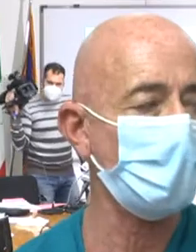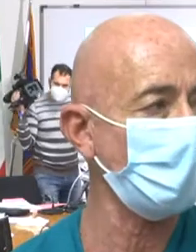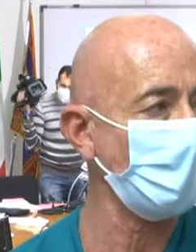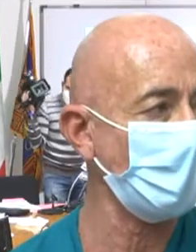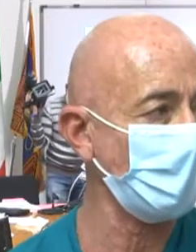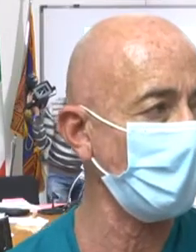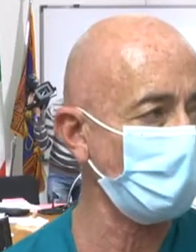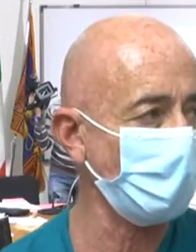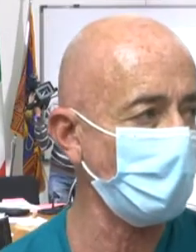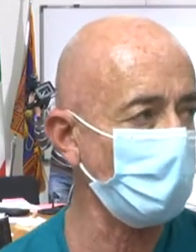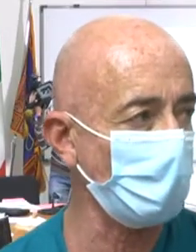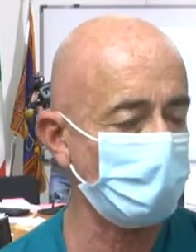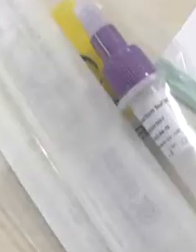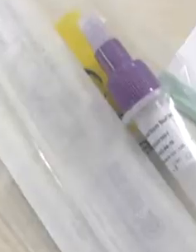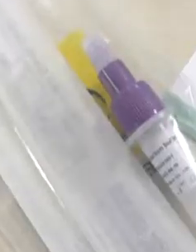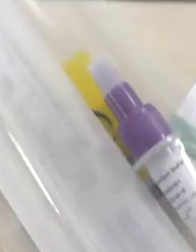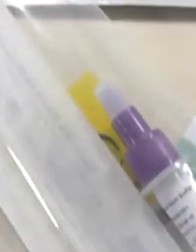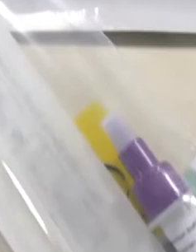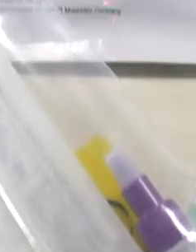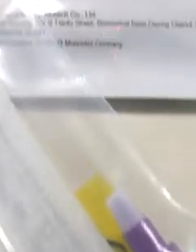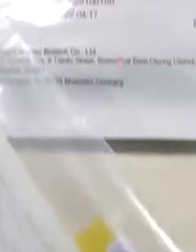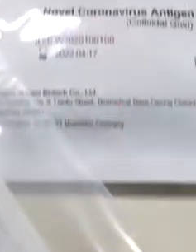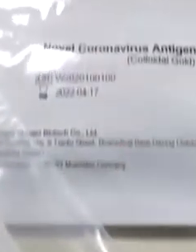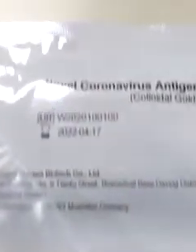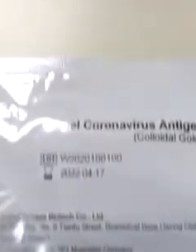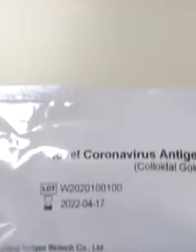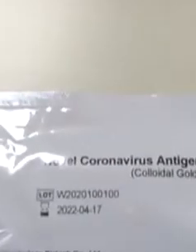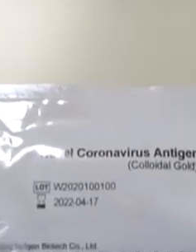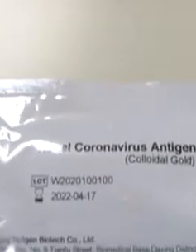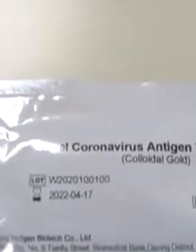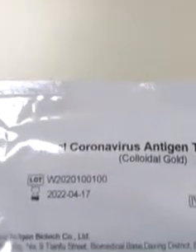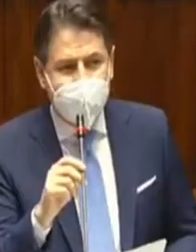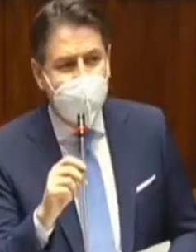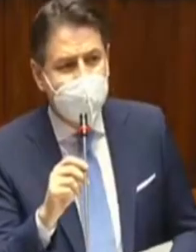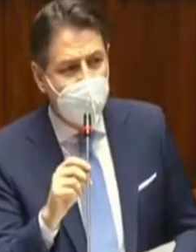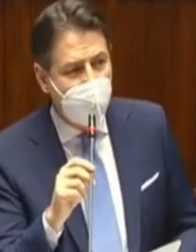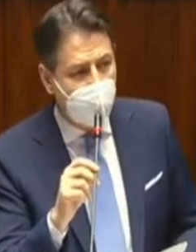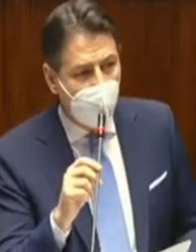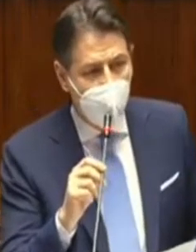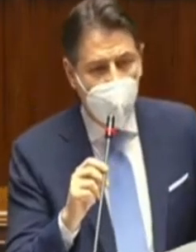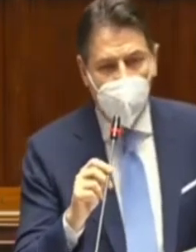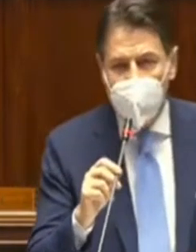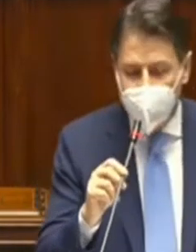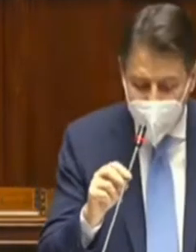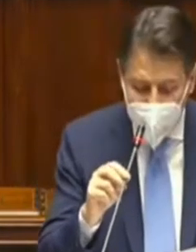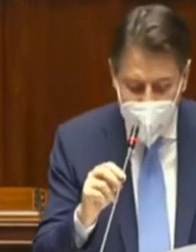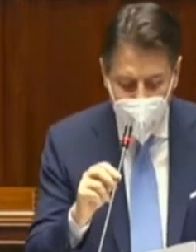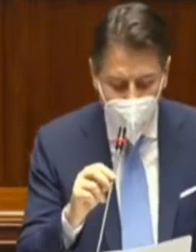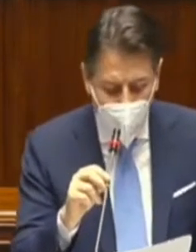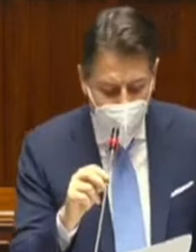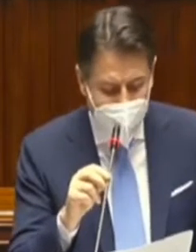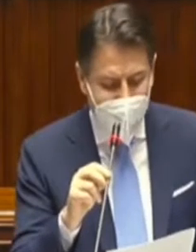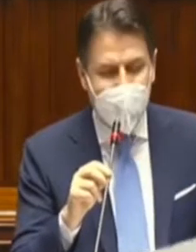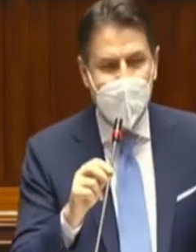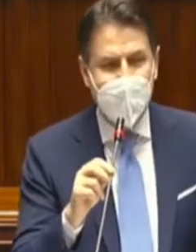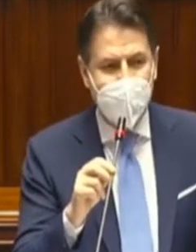dottor Rigoli è ultimata. I dati a breve arriveranno a Roma. E sempre a Roma, Zaia oggi ha mandato un nuovo messaggio, anche alla luce delle